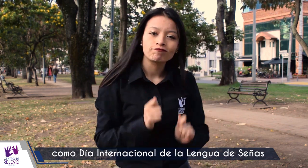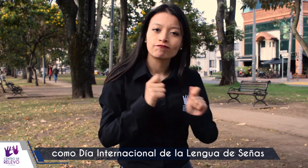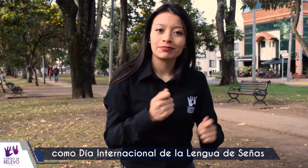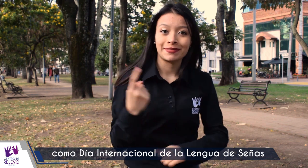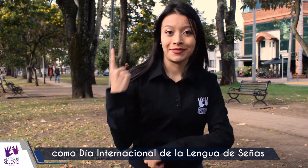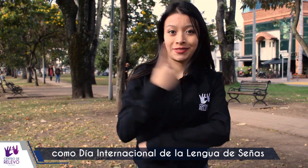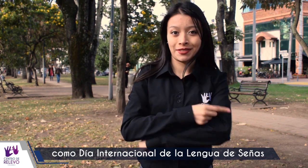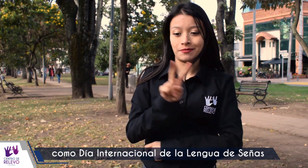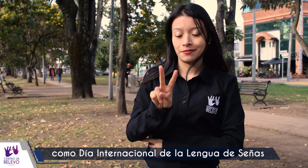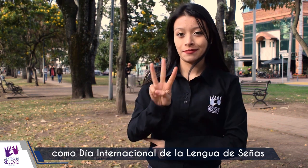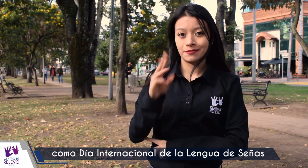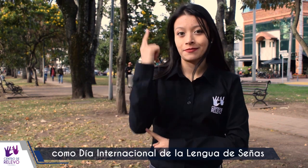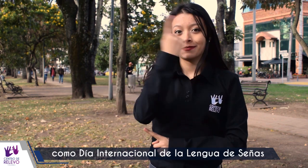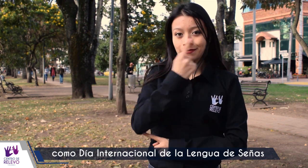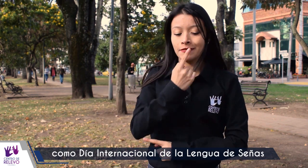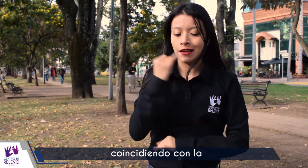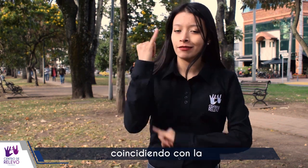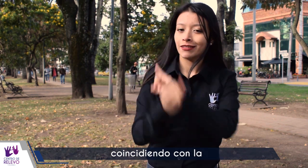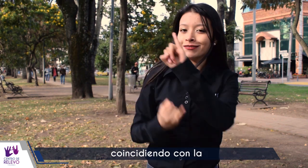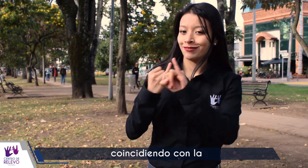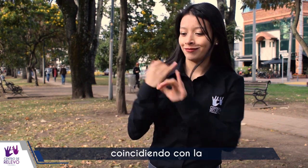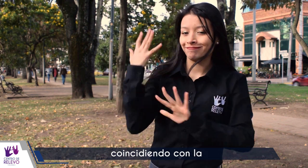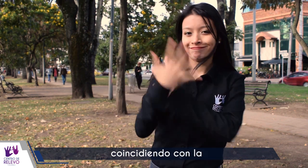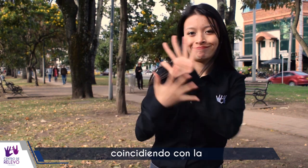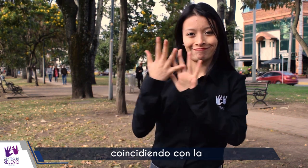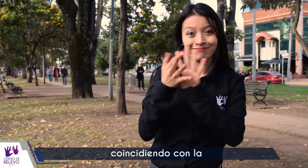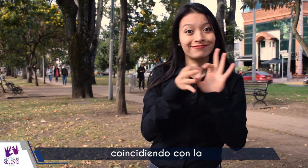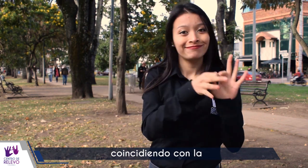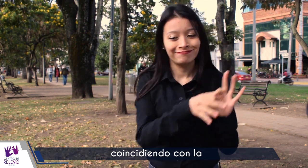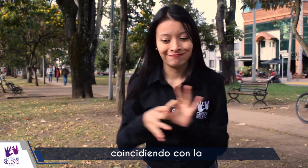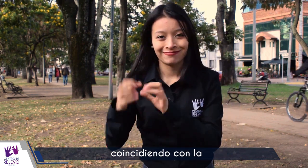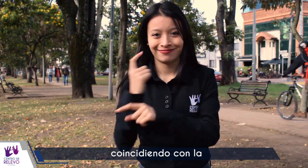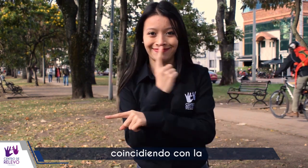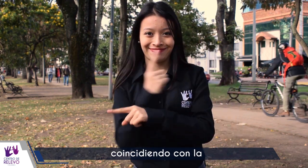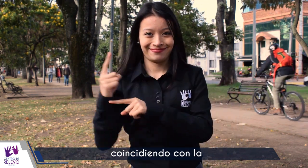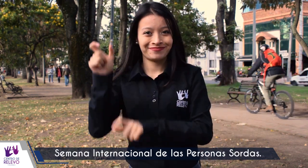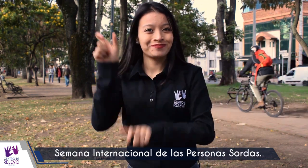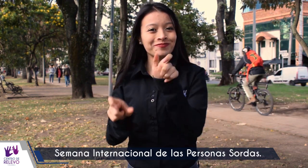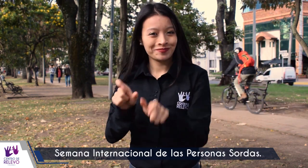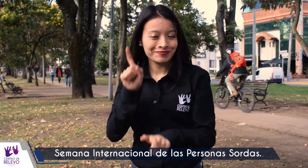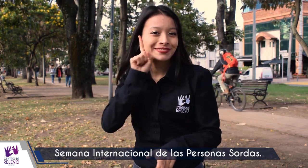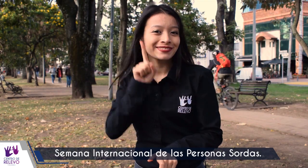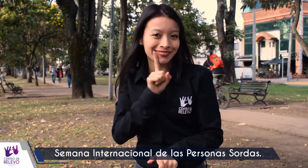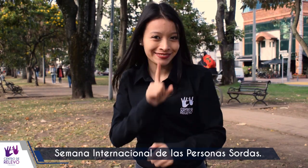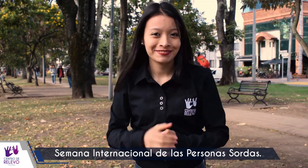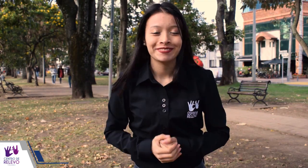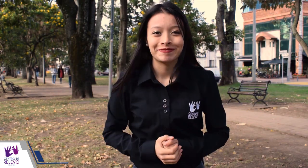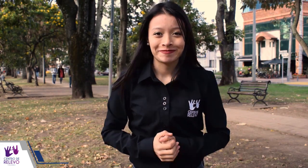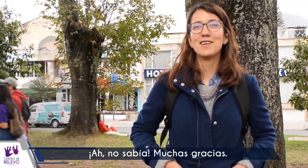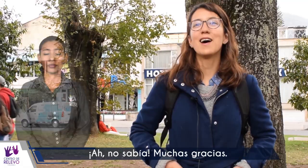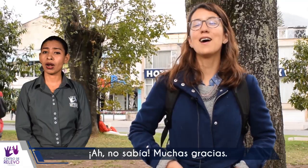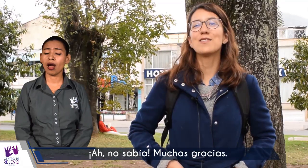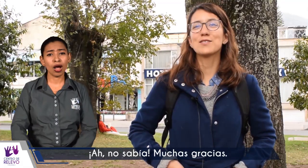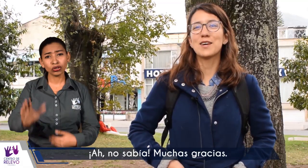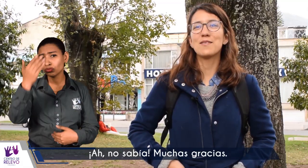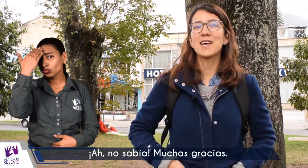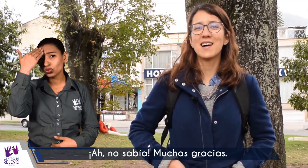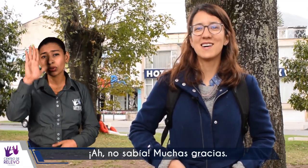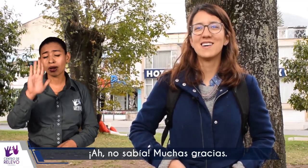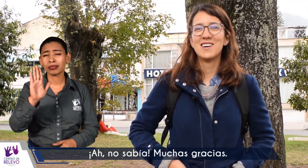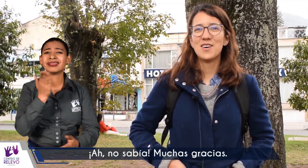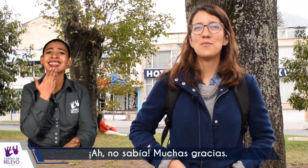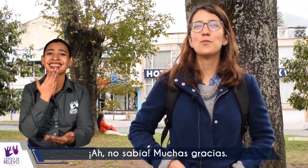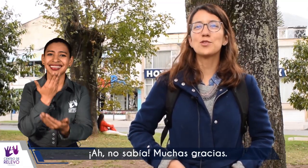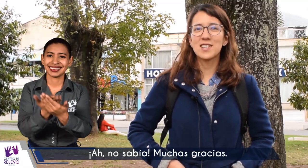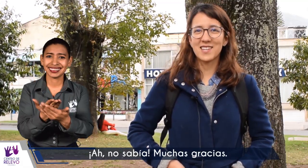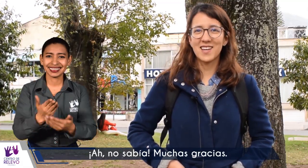Internacional de la Lengua de Señas. Coincidiendo con la Semana Internacional de las Personas Sordas. ¡Ay, no sabía!